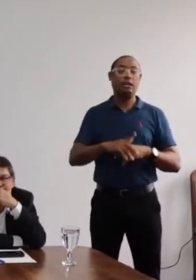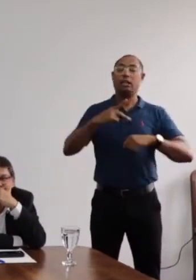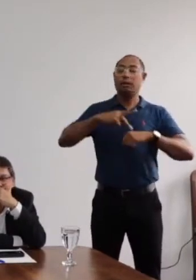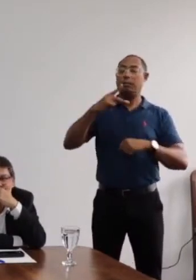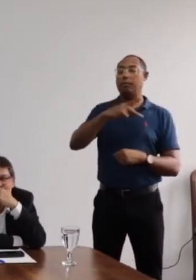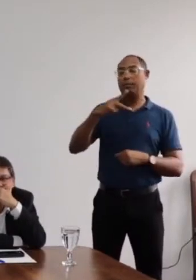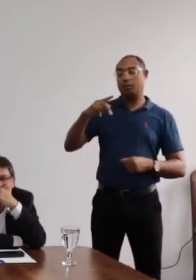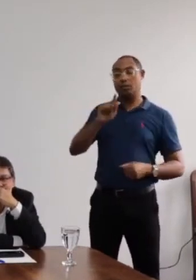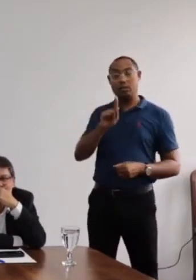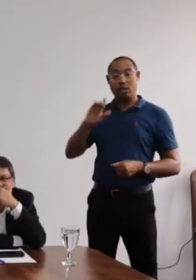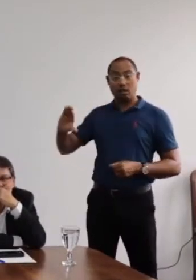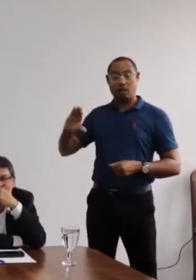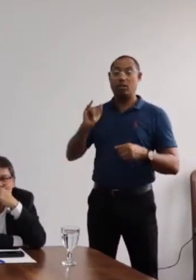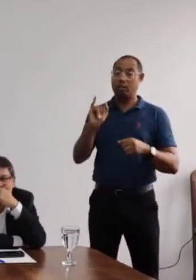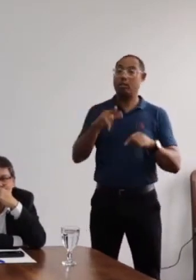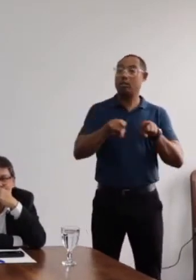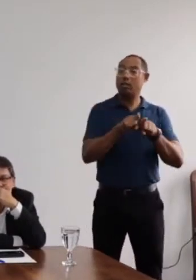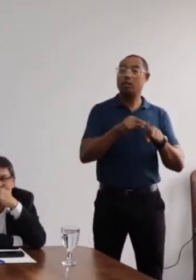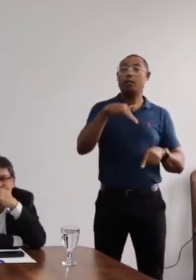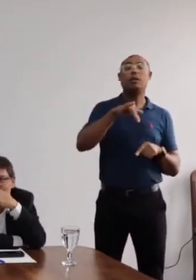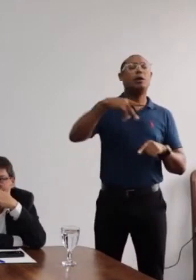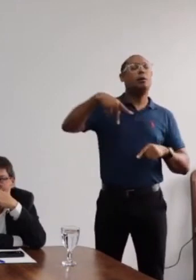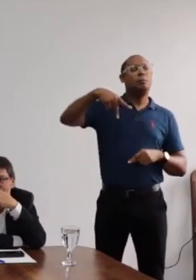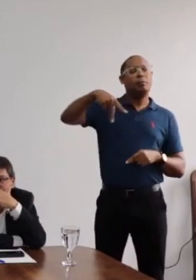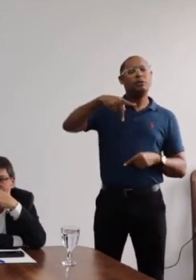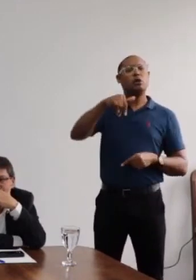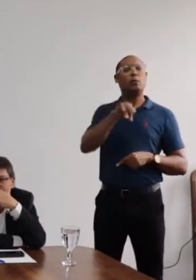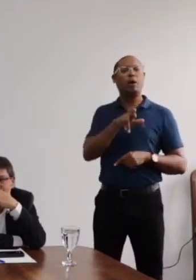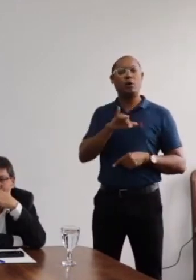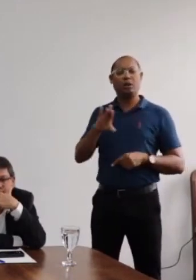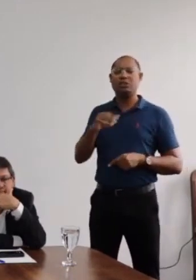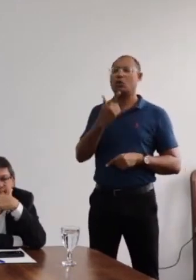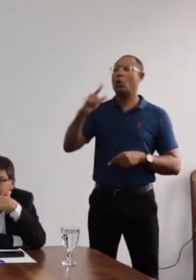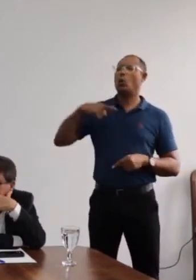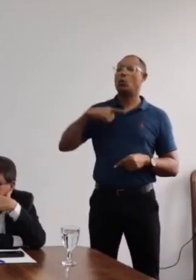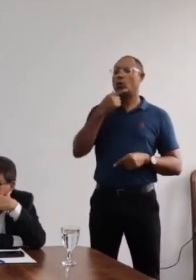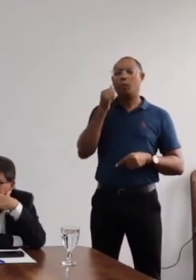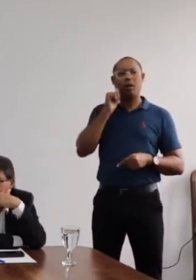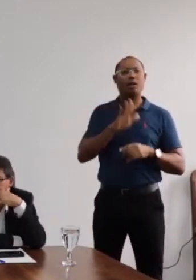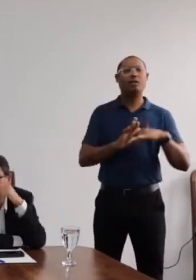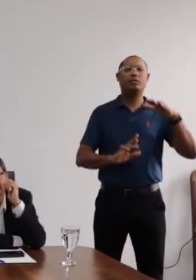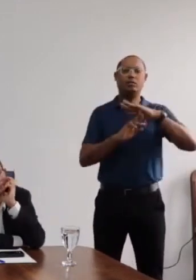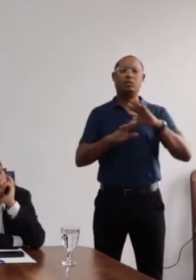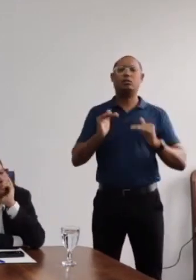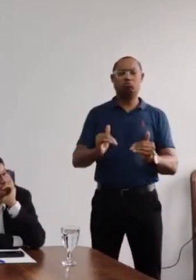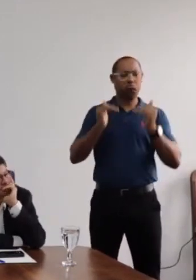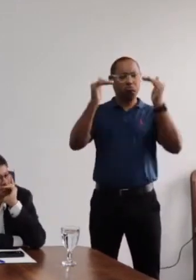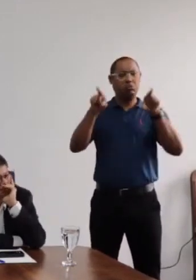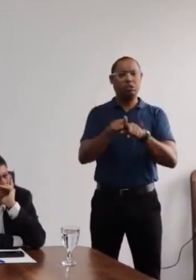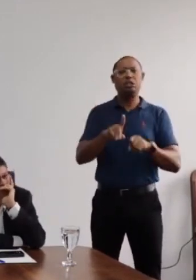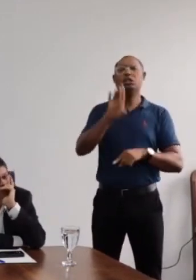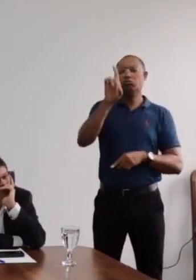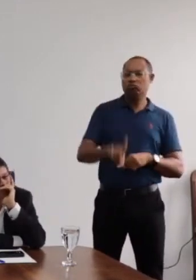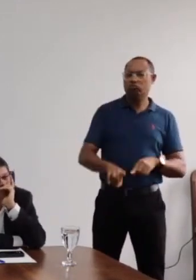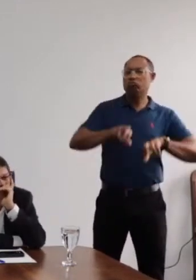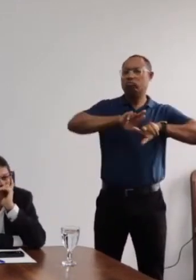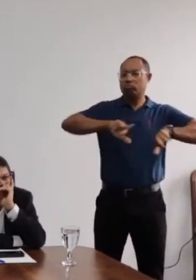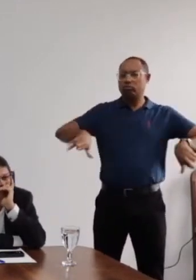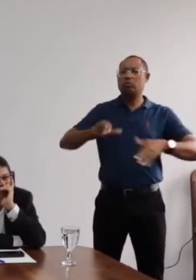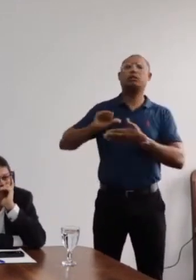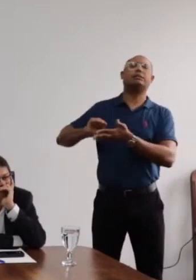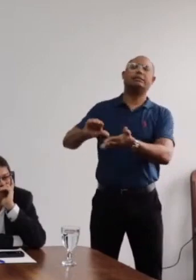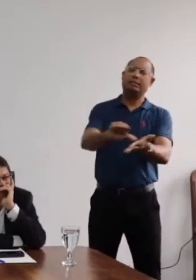na pessoa do Proreitor Maurício, todos os demais proreitores e proreitoras, superintendências, direções de